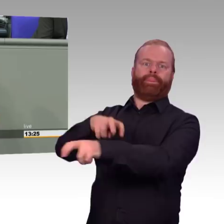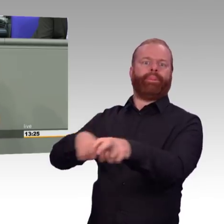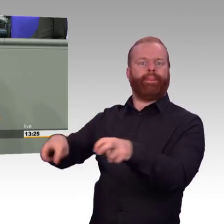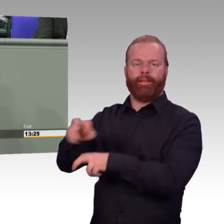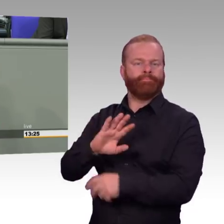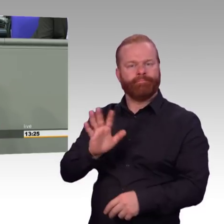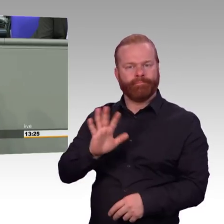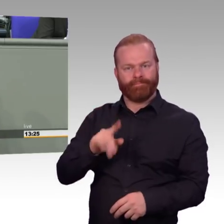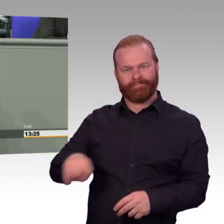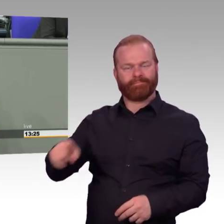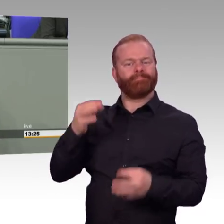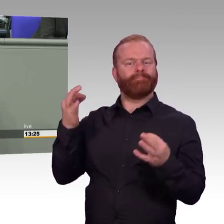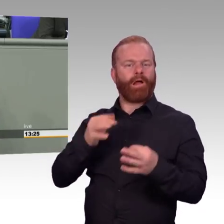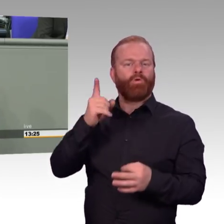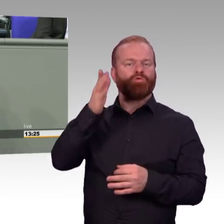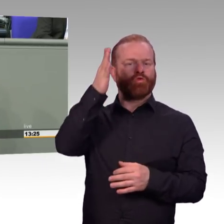aufnehmen und mit dieser Betroffenheit auch umgehen wollen.